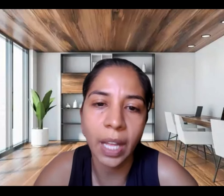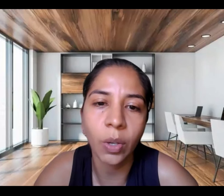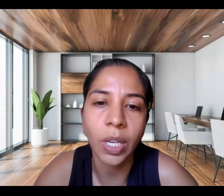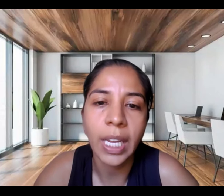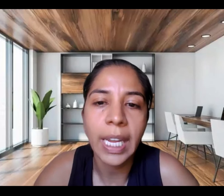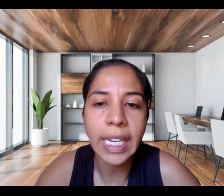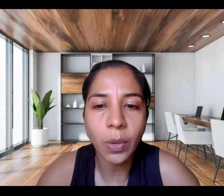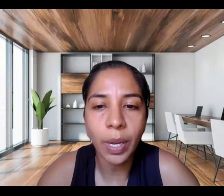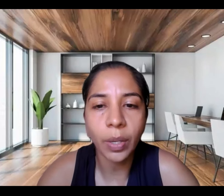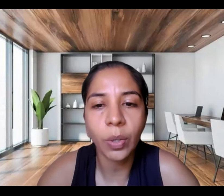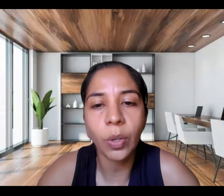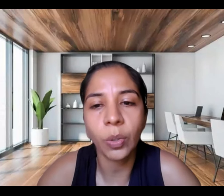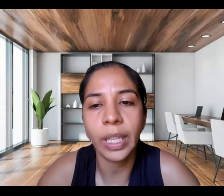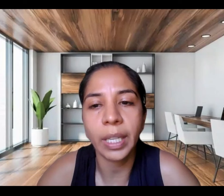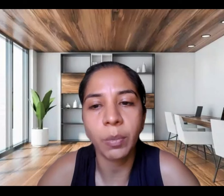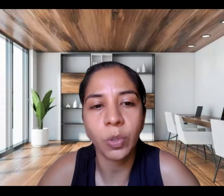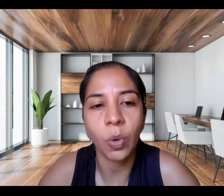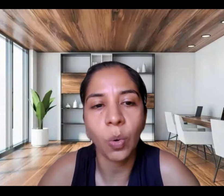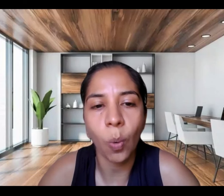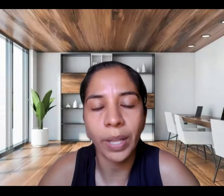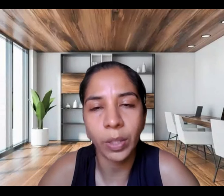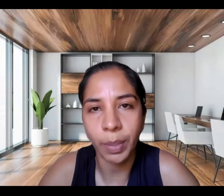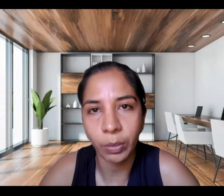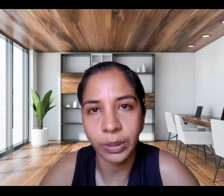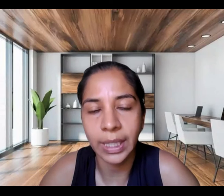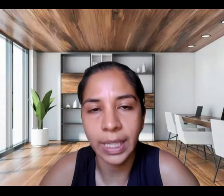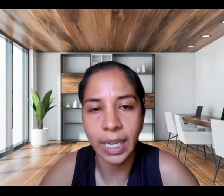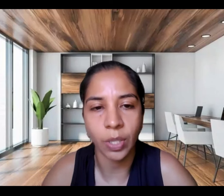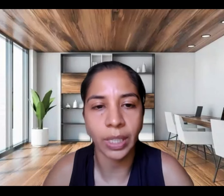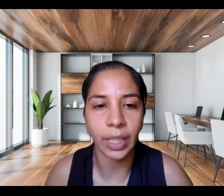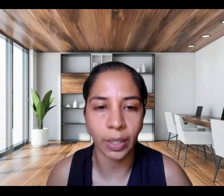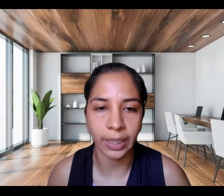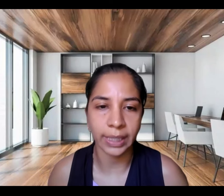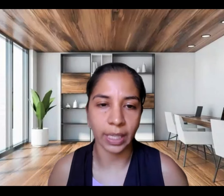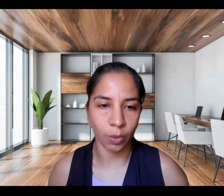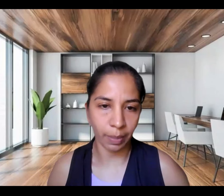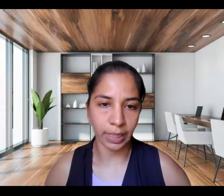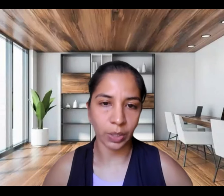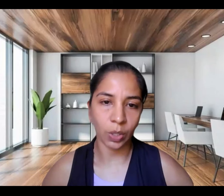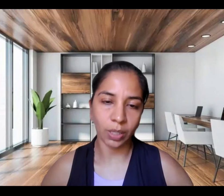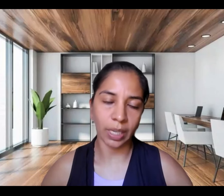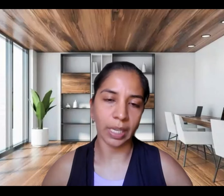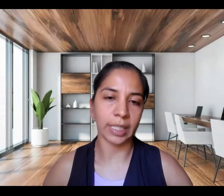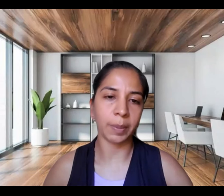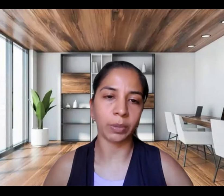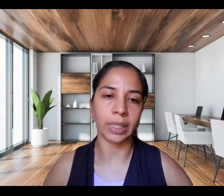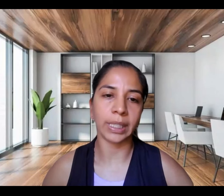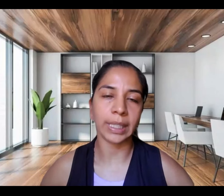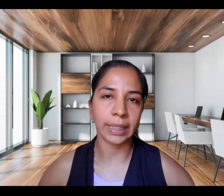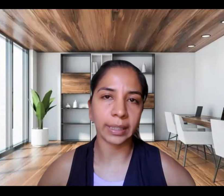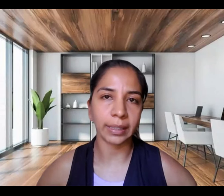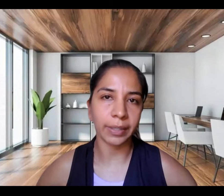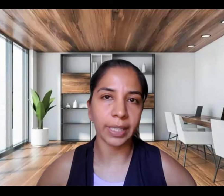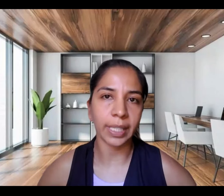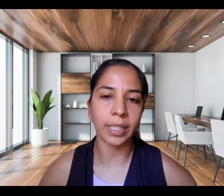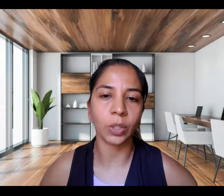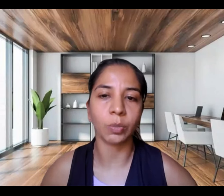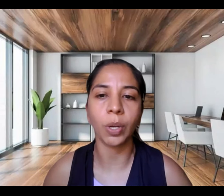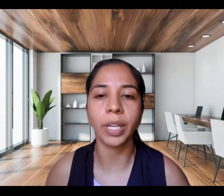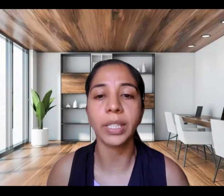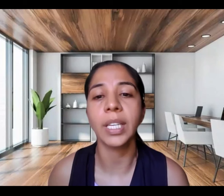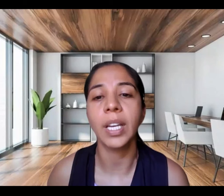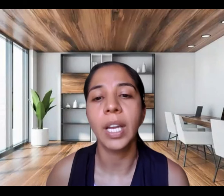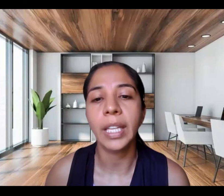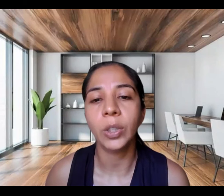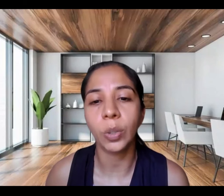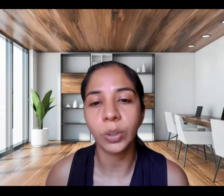considerado y luego contaremos con cuatro preguntas que serán orientadoras de esta conversación. Estas preguntas están divididas en